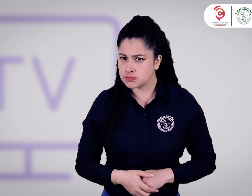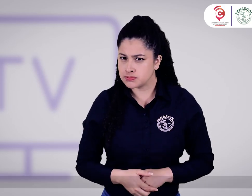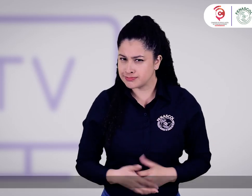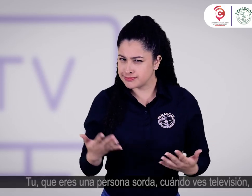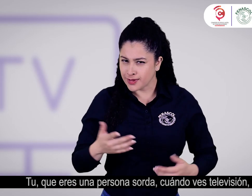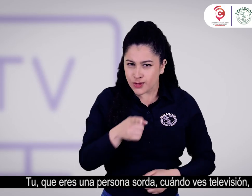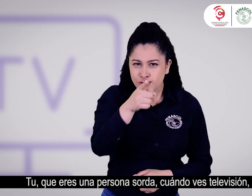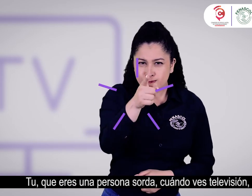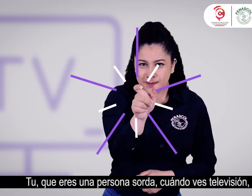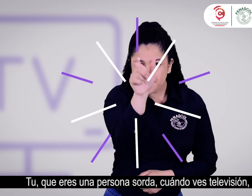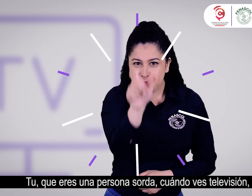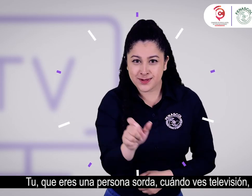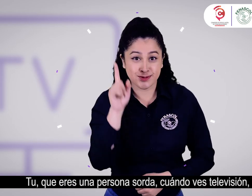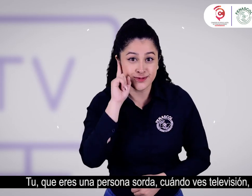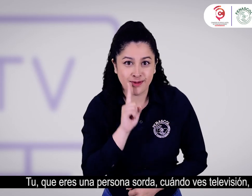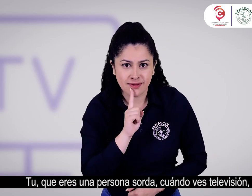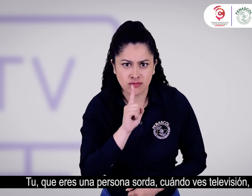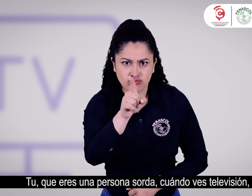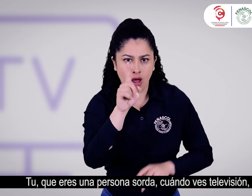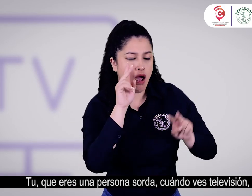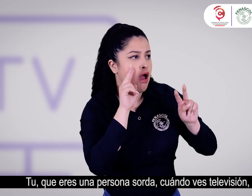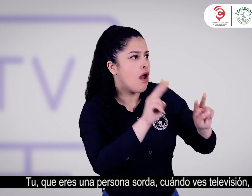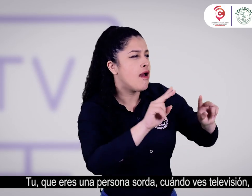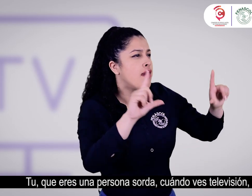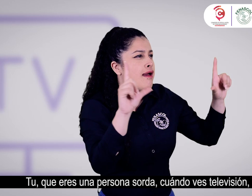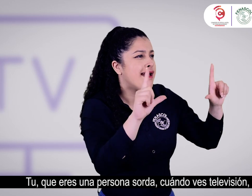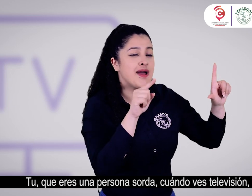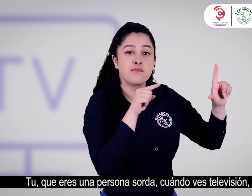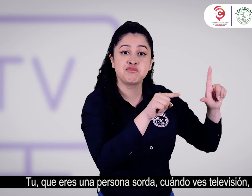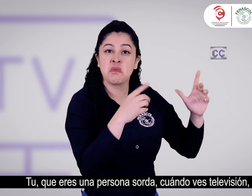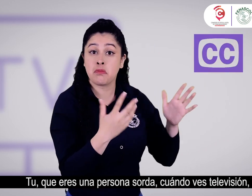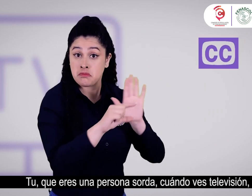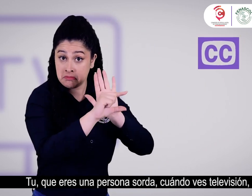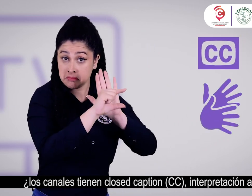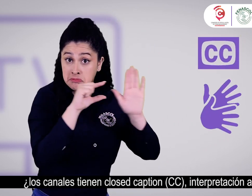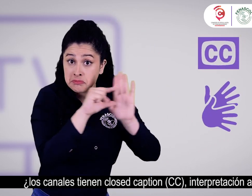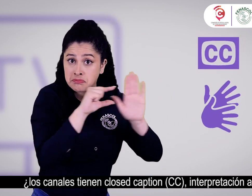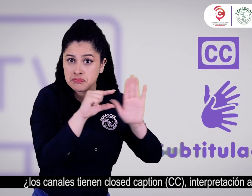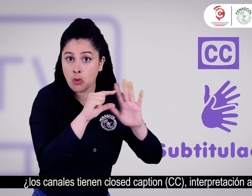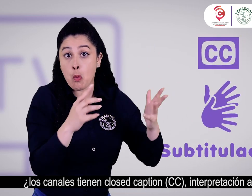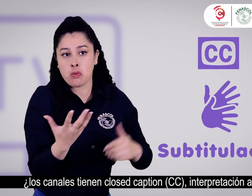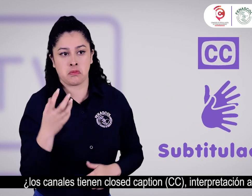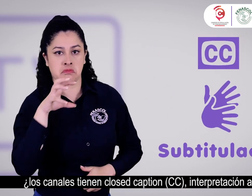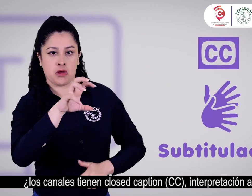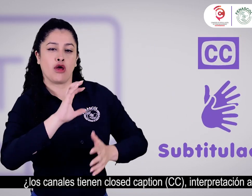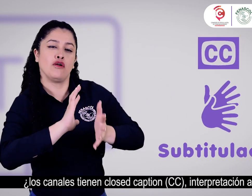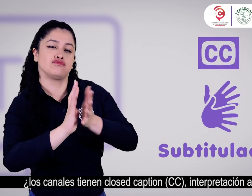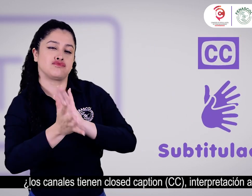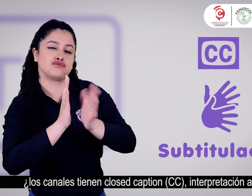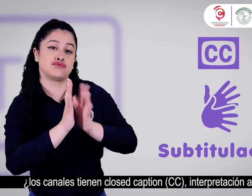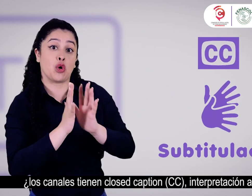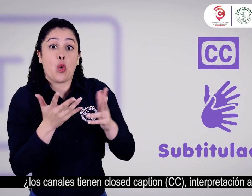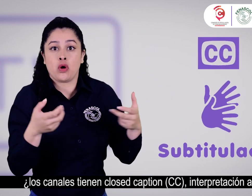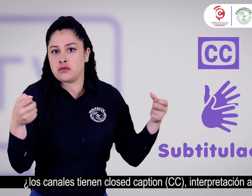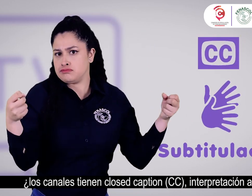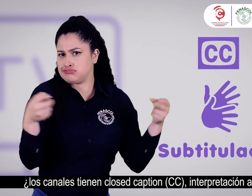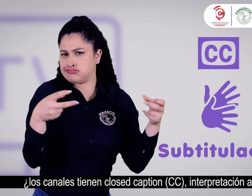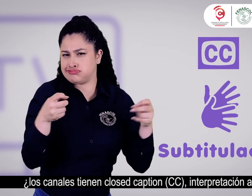¿Tú, que eres una persona sorda, cuando ves televisión los canales tienen closed caption, interpretación a